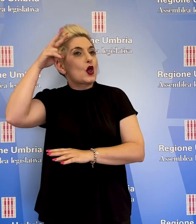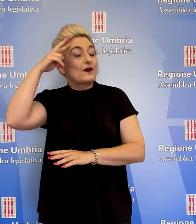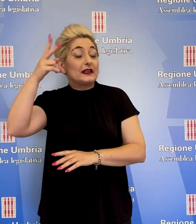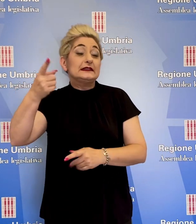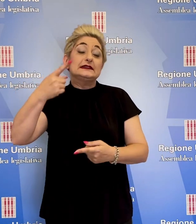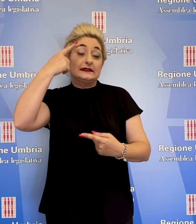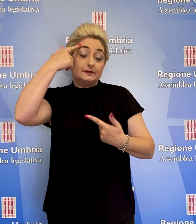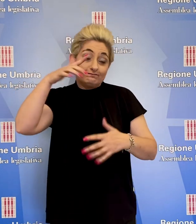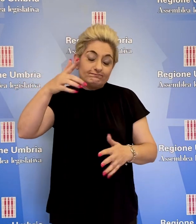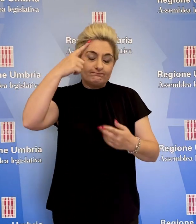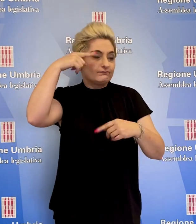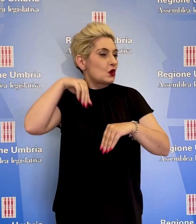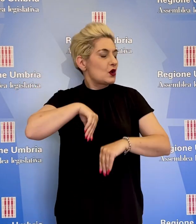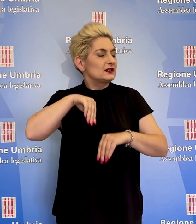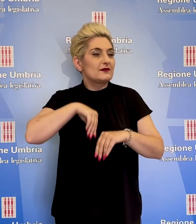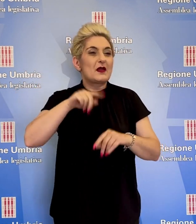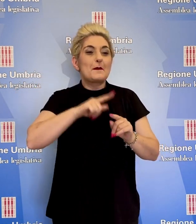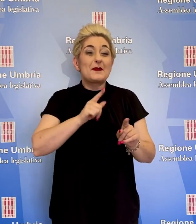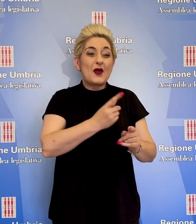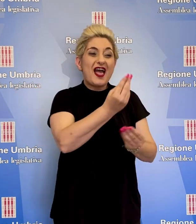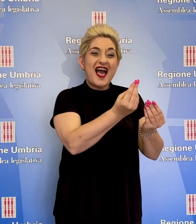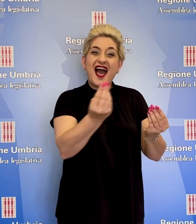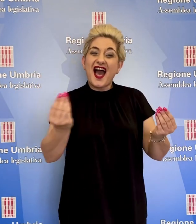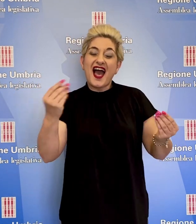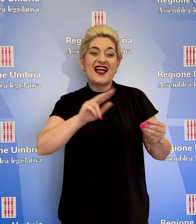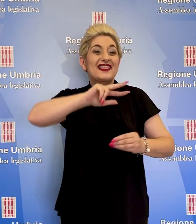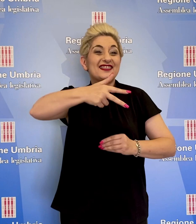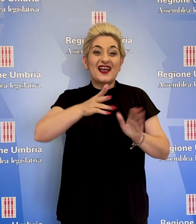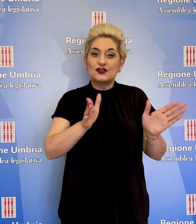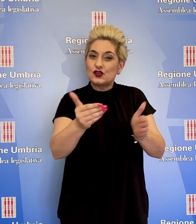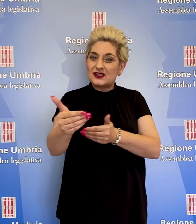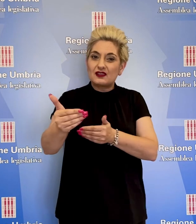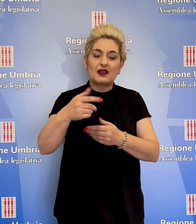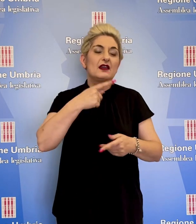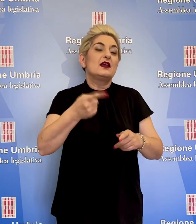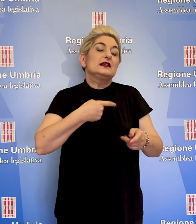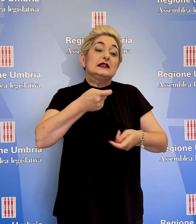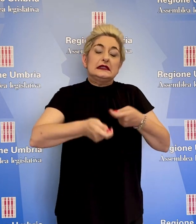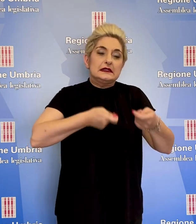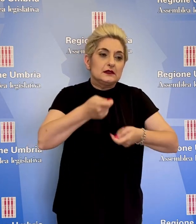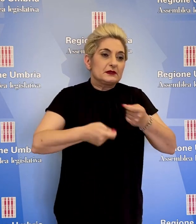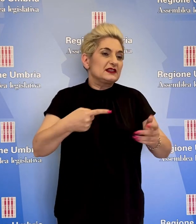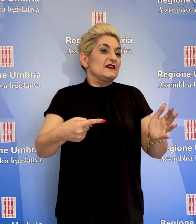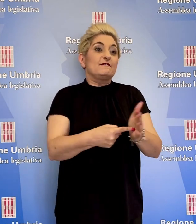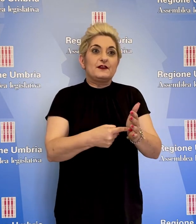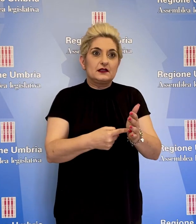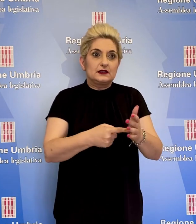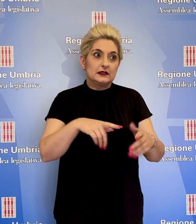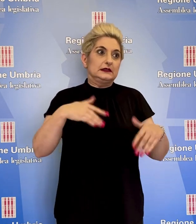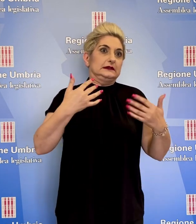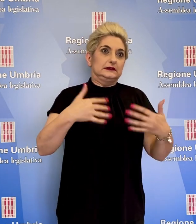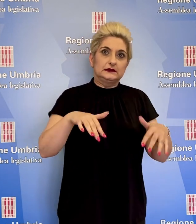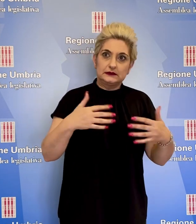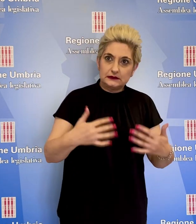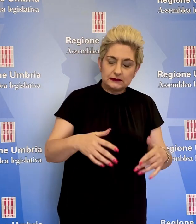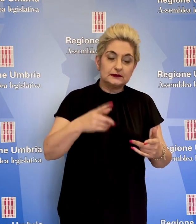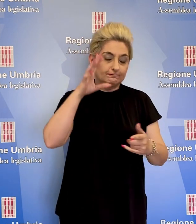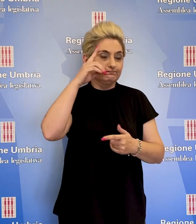detto di essere consapevole che gli enti del terzo settore devono sostenere dei costi di natura fissa, spesso consistenti.